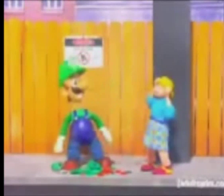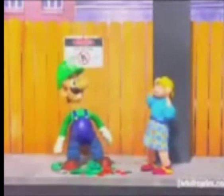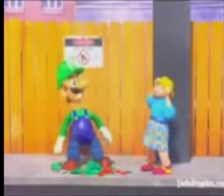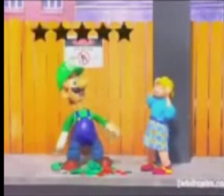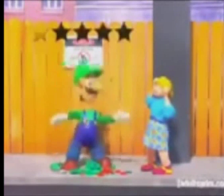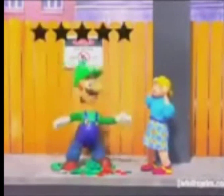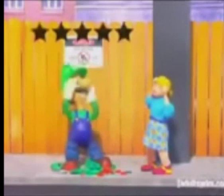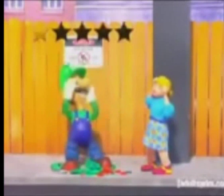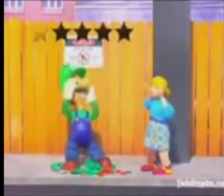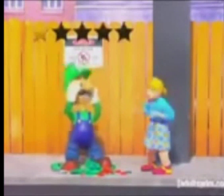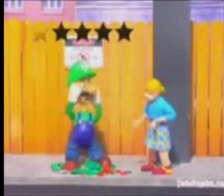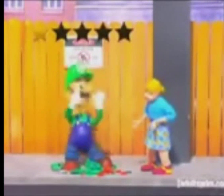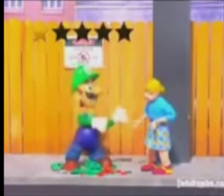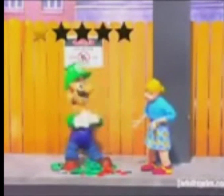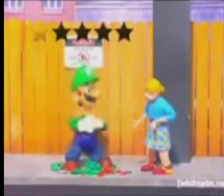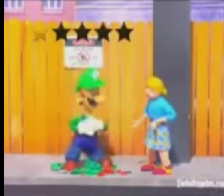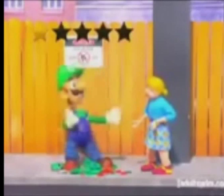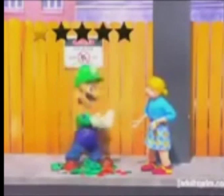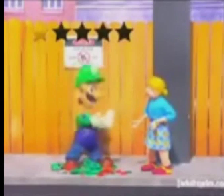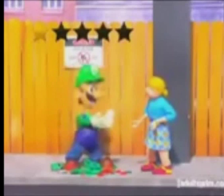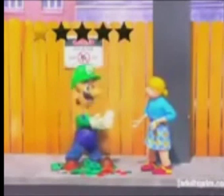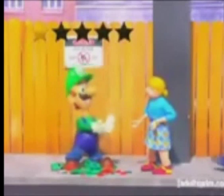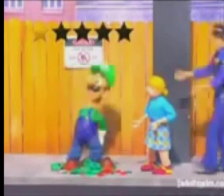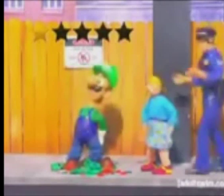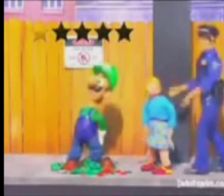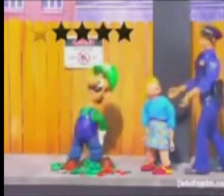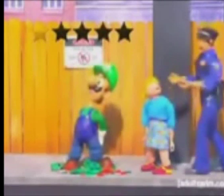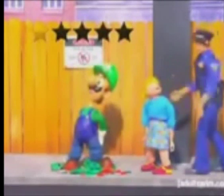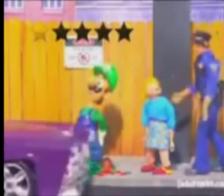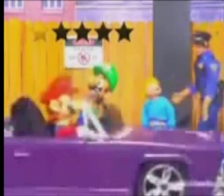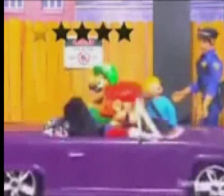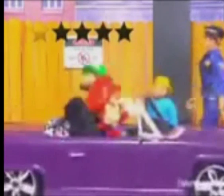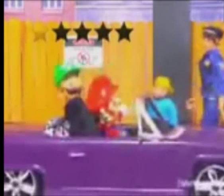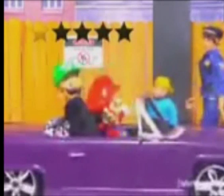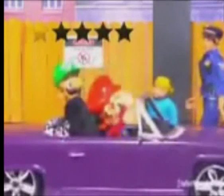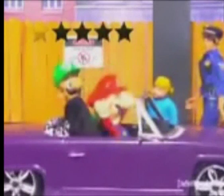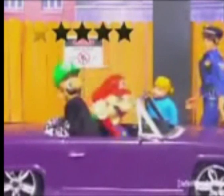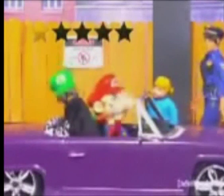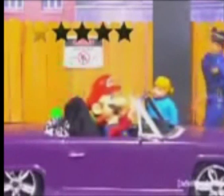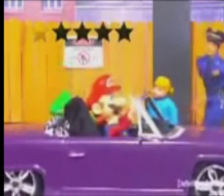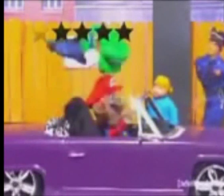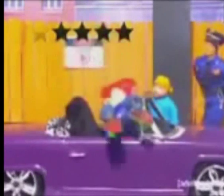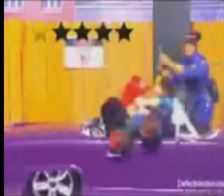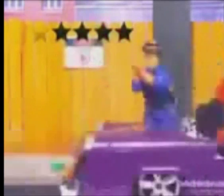turtle oh my god I'm so sorry hey what's going on here? Luigi! let's get out of here